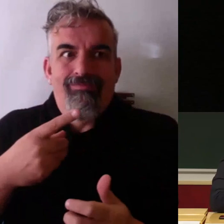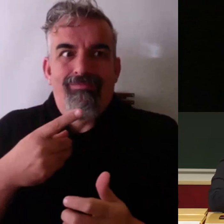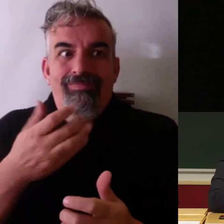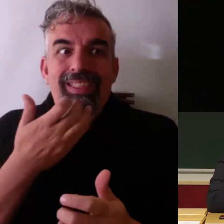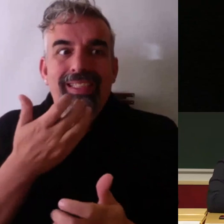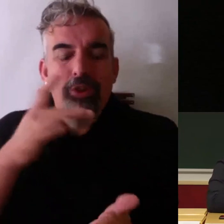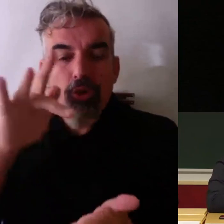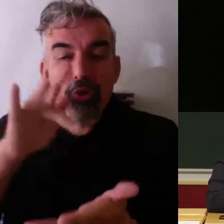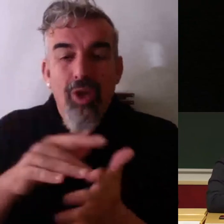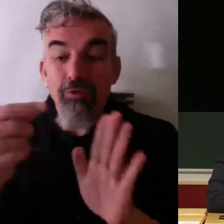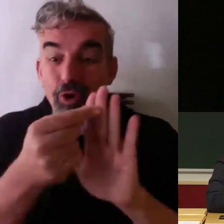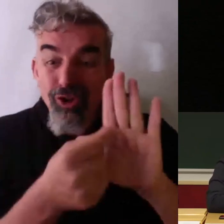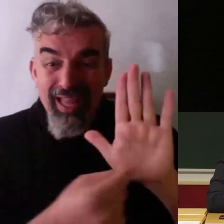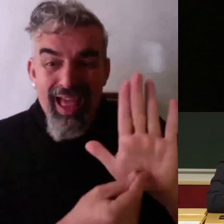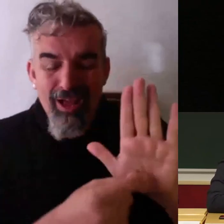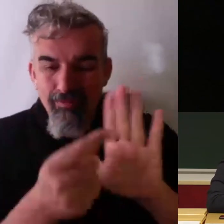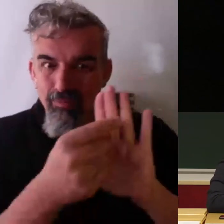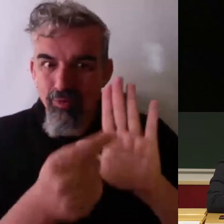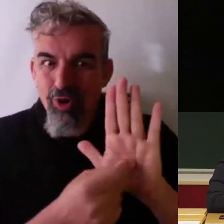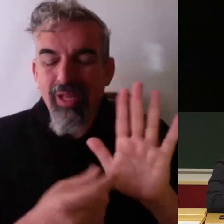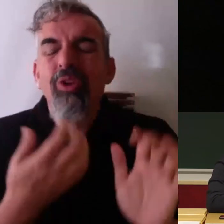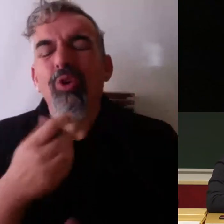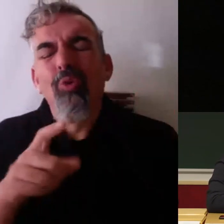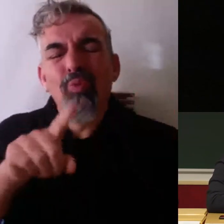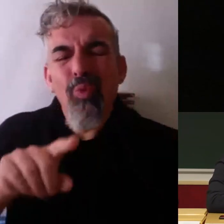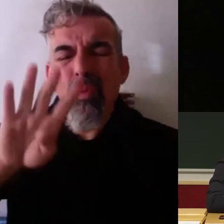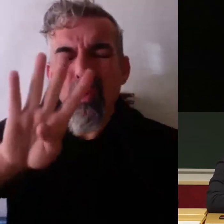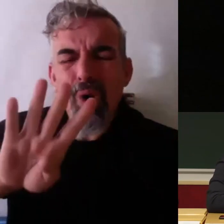una nota por un alumno y no es que tú tienes el 493